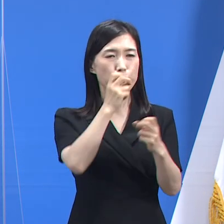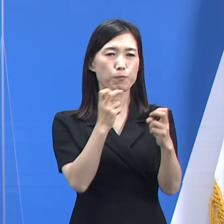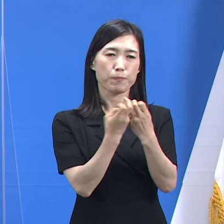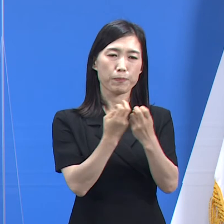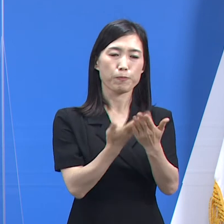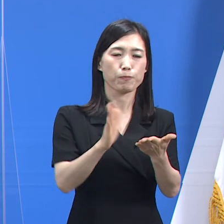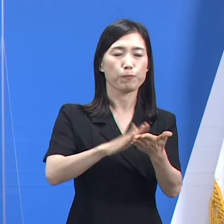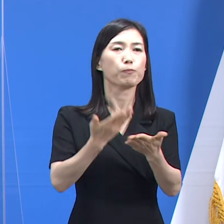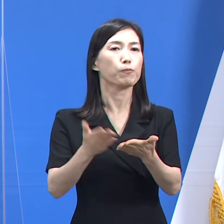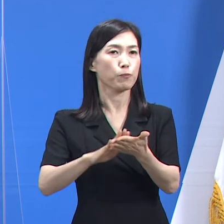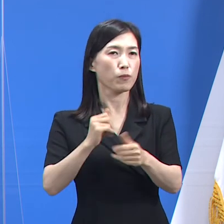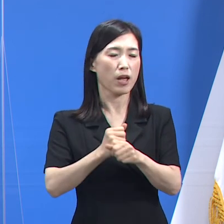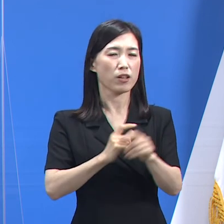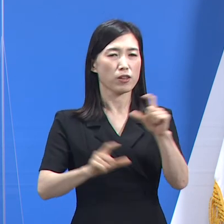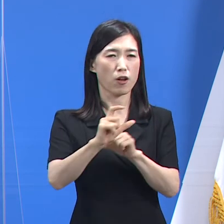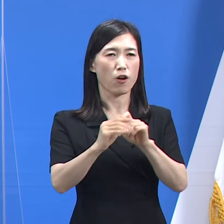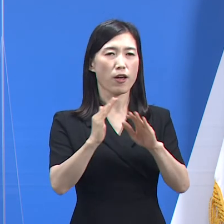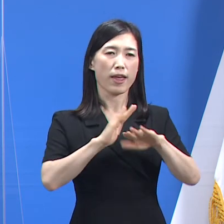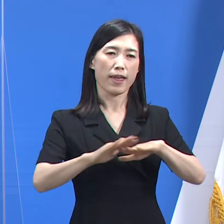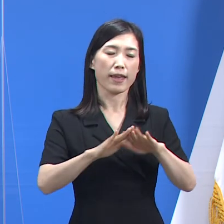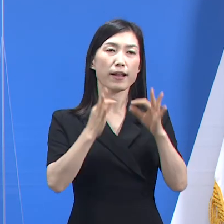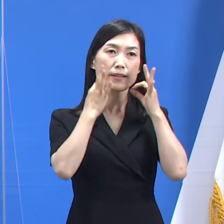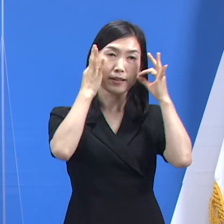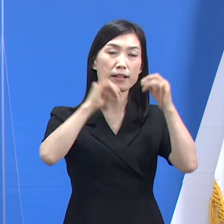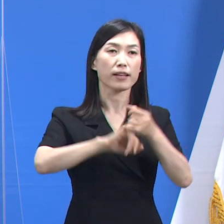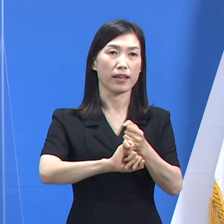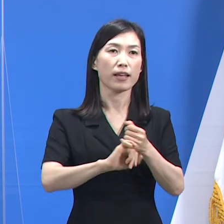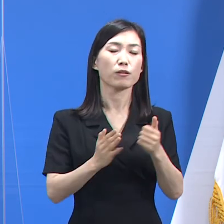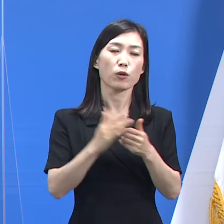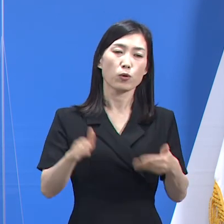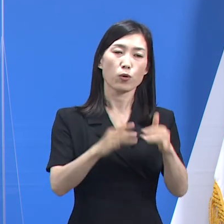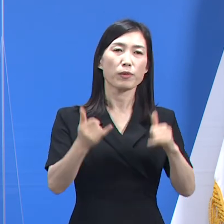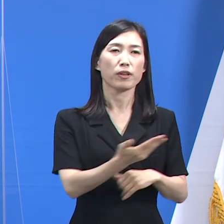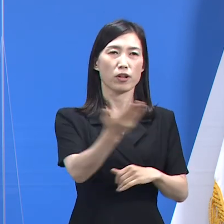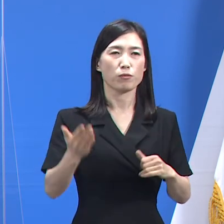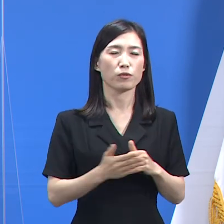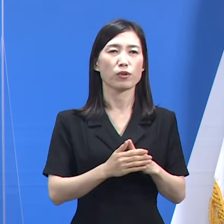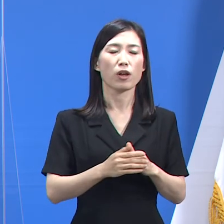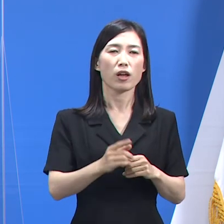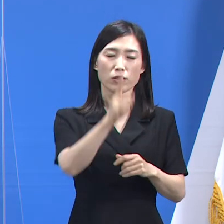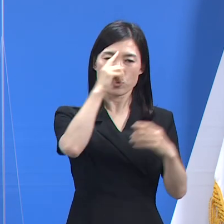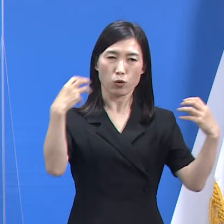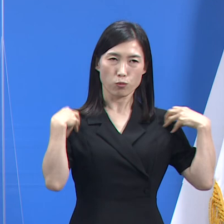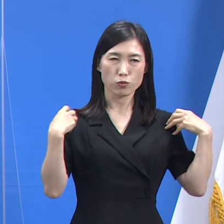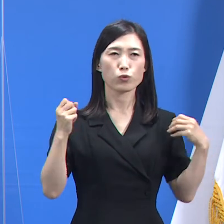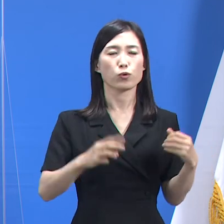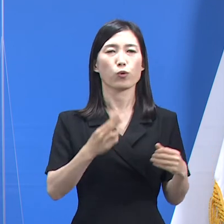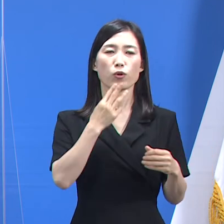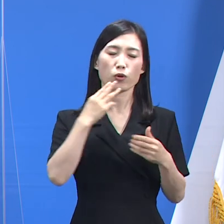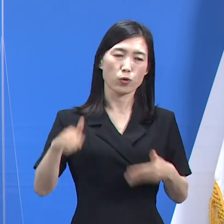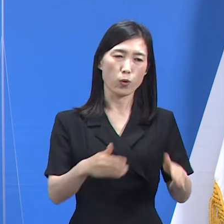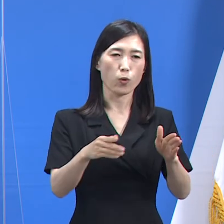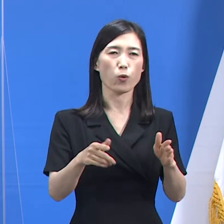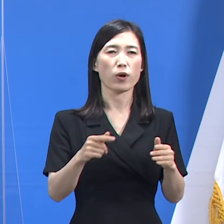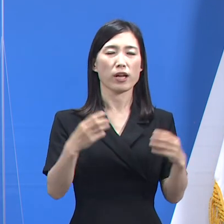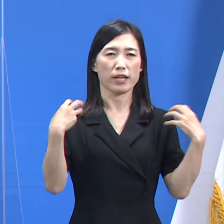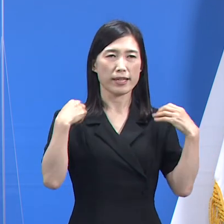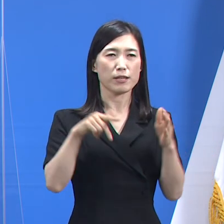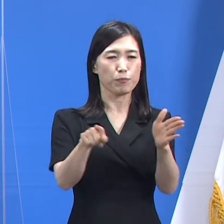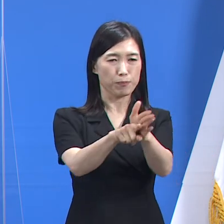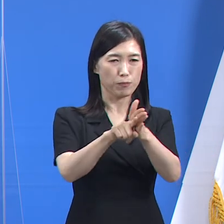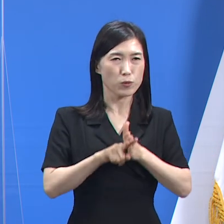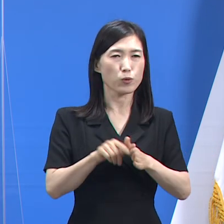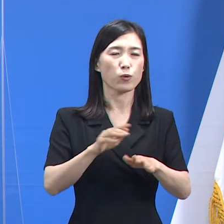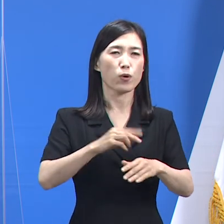가겠습니다. 도민 여러분께서도 정부와 지자체를 신뢰하고 일상 방역과 백신 예방접종에 적극